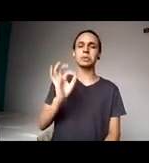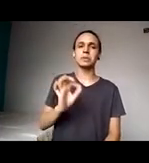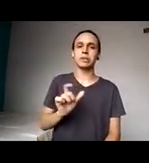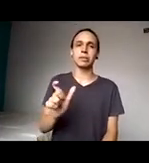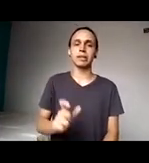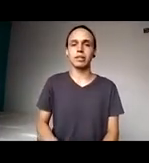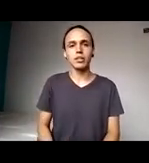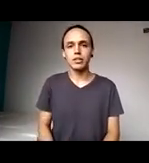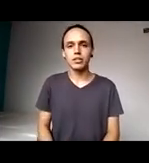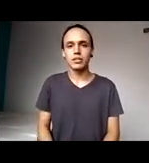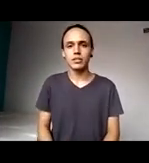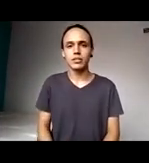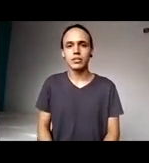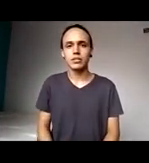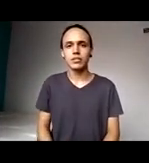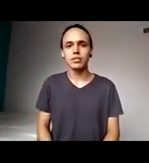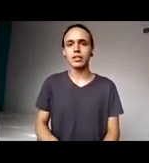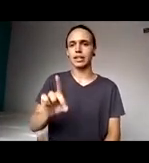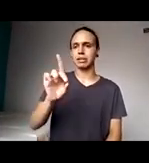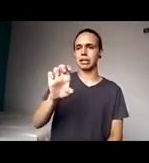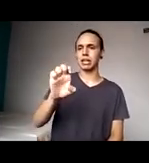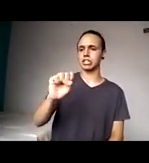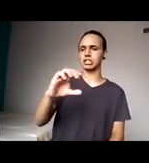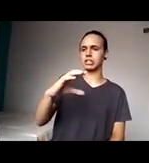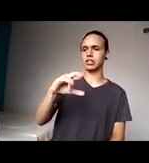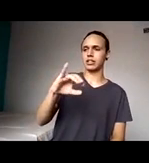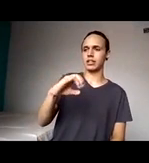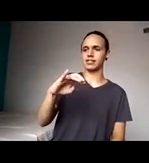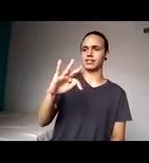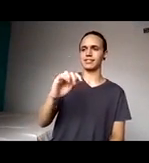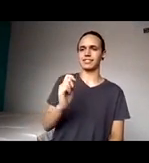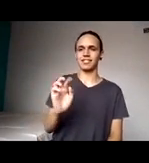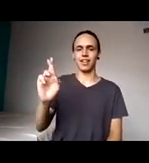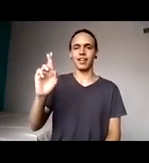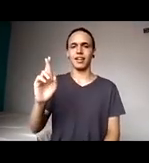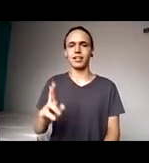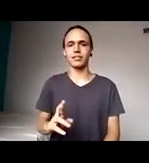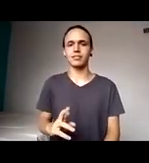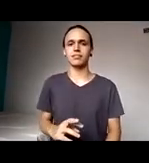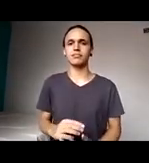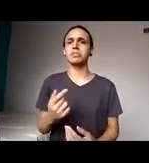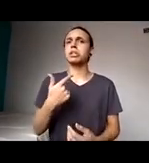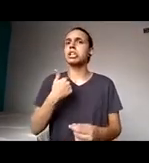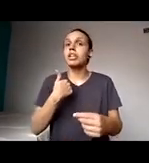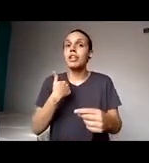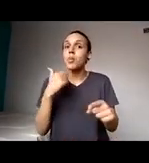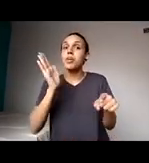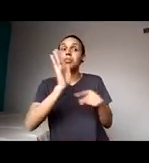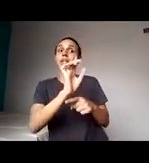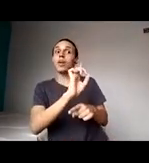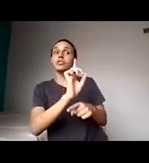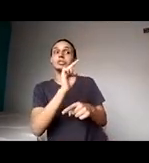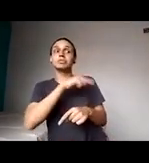Não descricrizo, nem contribuo para que o outro descricrize.